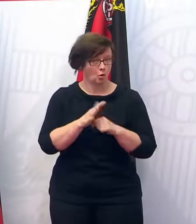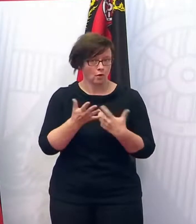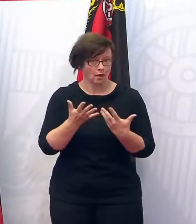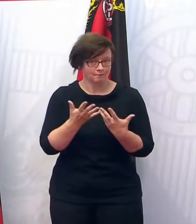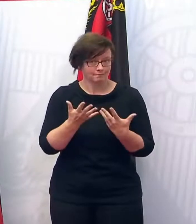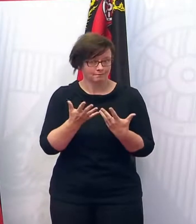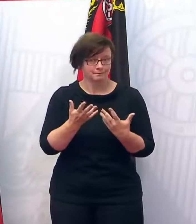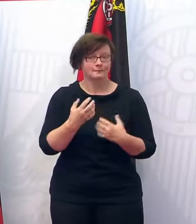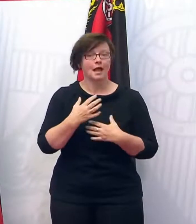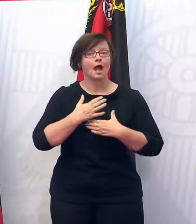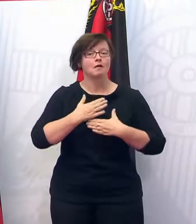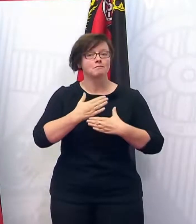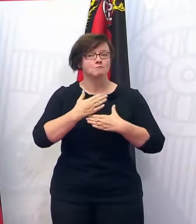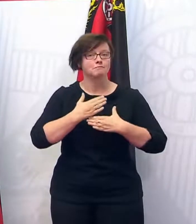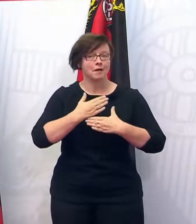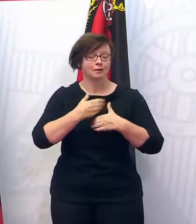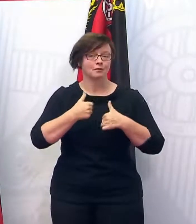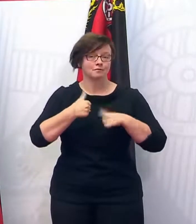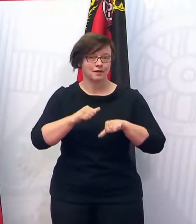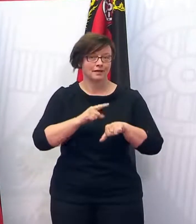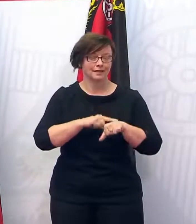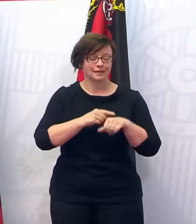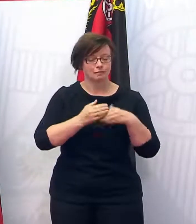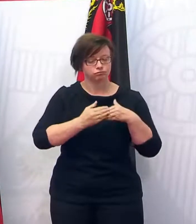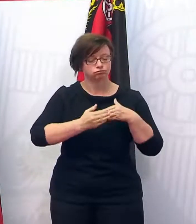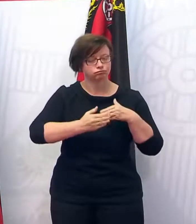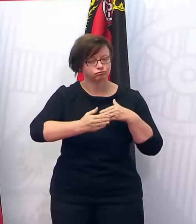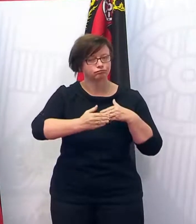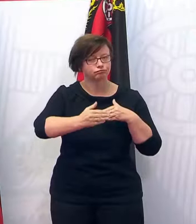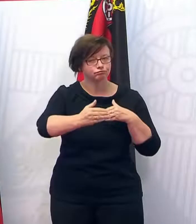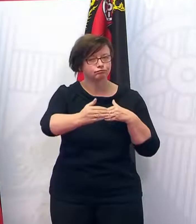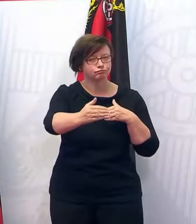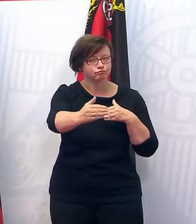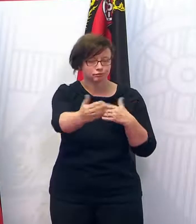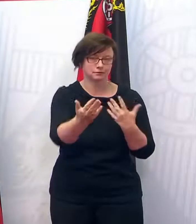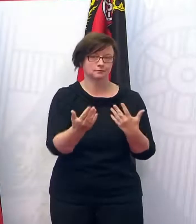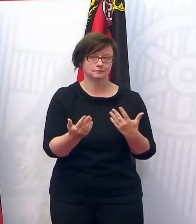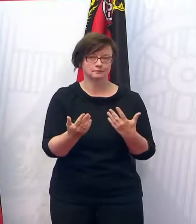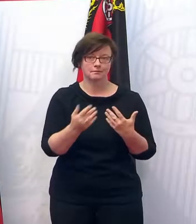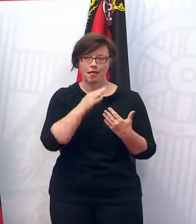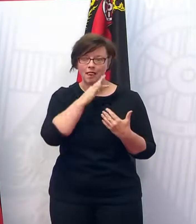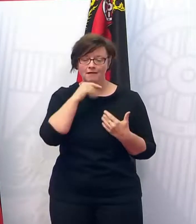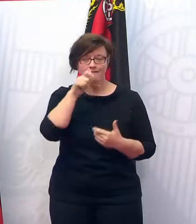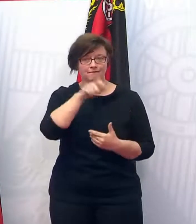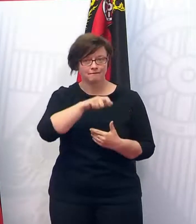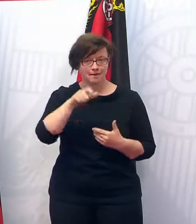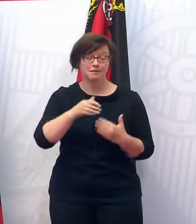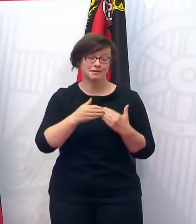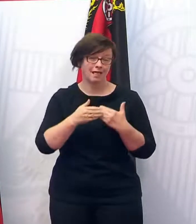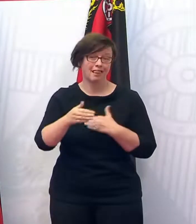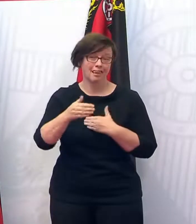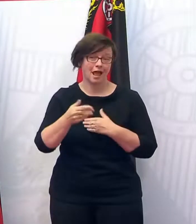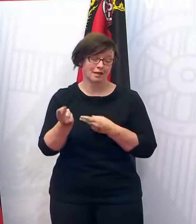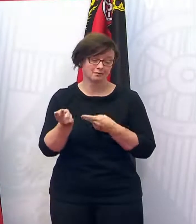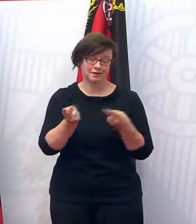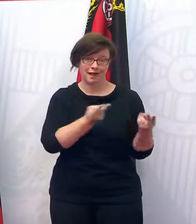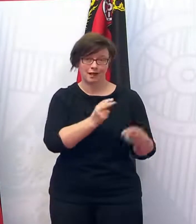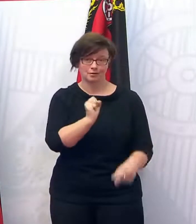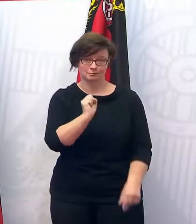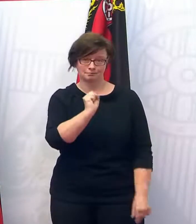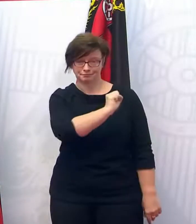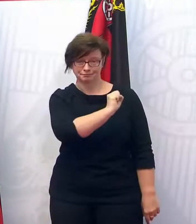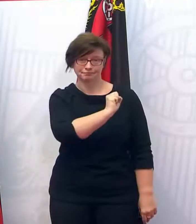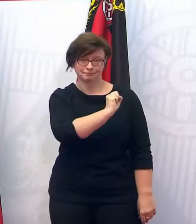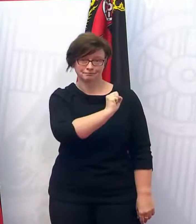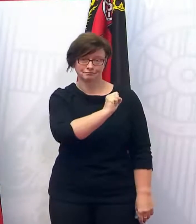behandlungspflichtige Zeit einfach sehr, sehr lange dauert und so viele Menschen nach wie vor eben lange im Krankenhaus sind, sobald sie